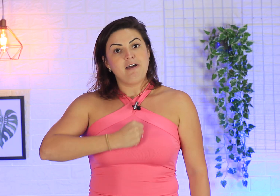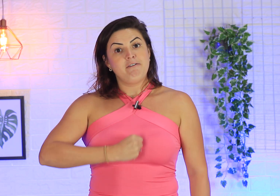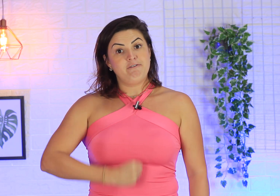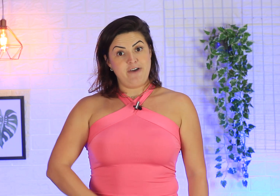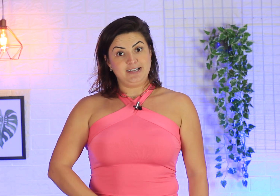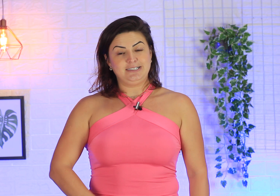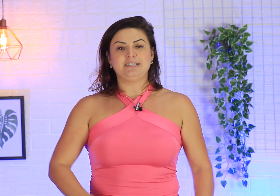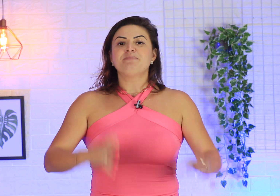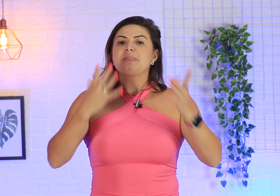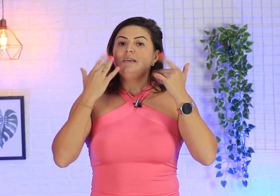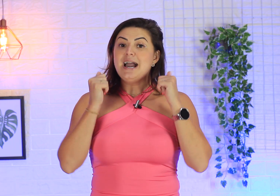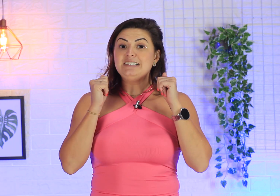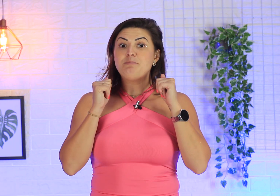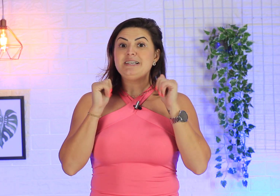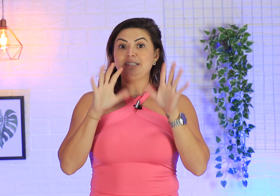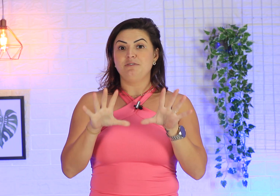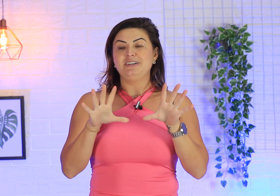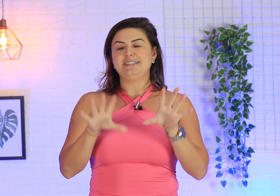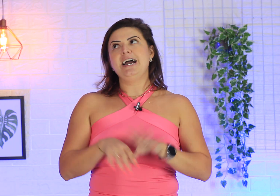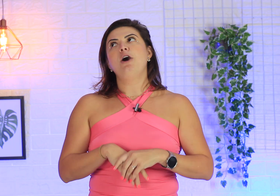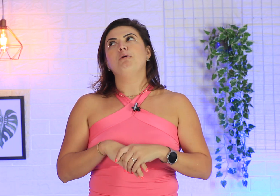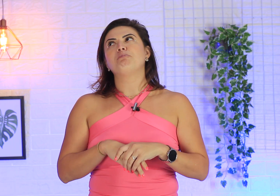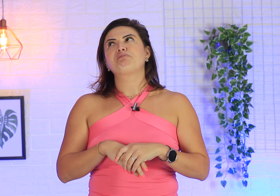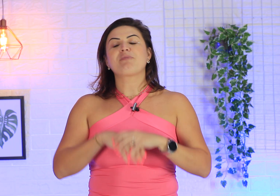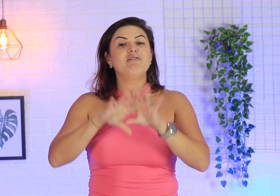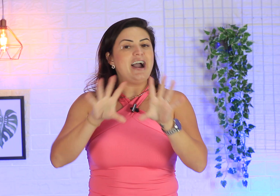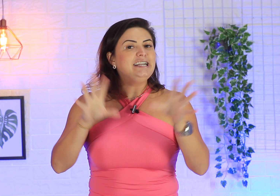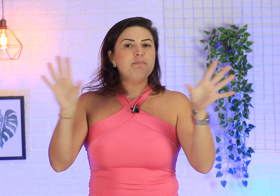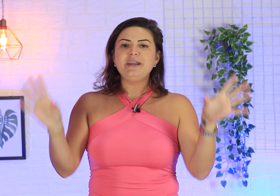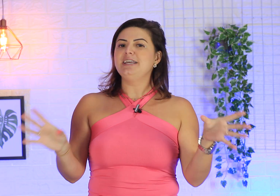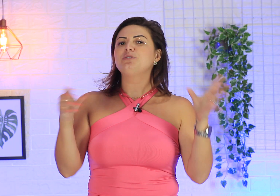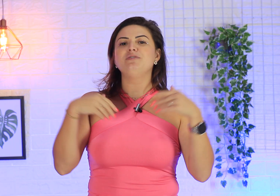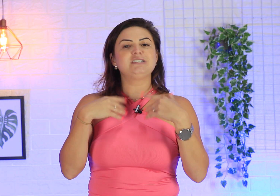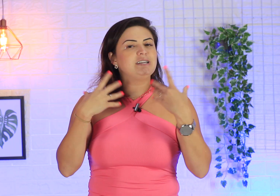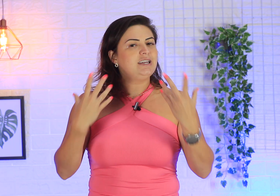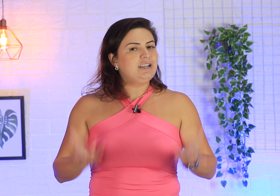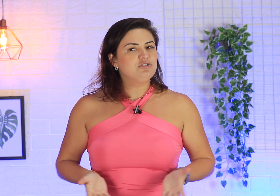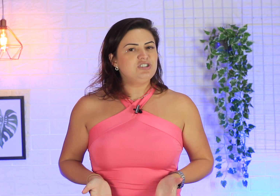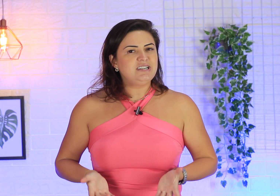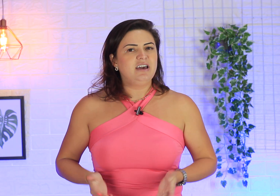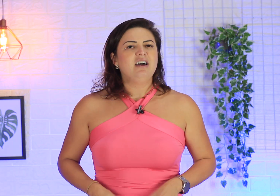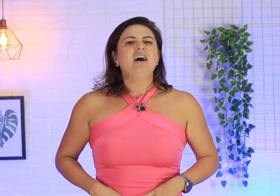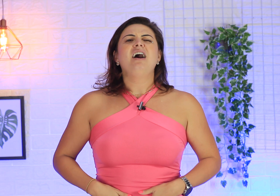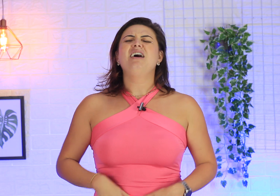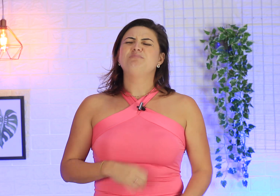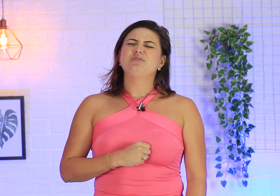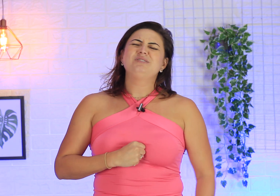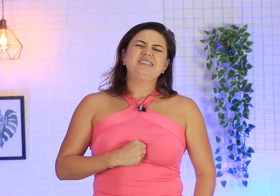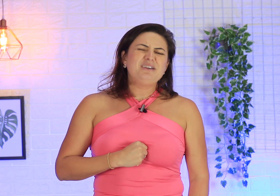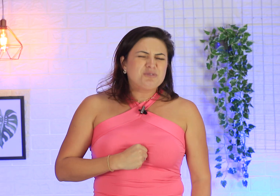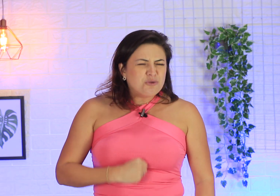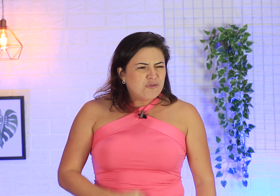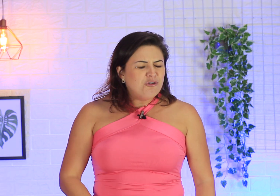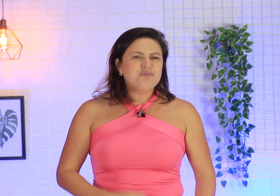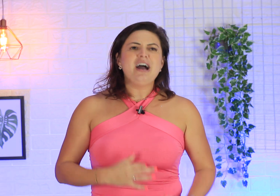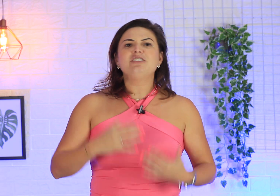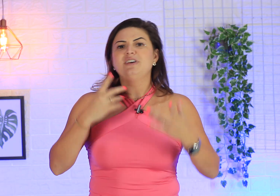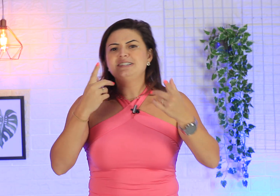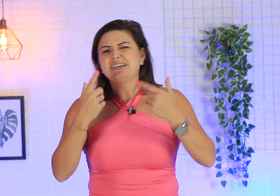fezes. E a expressão facial vai depender do que você tá querendo dizer. Ai, por um exemplo, tô com vontade. Vai ser